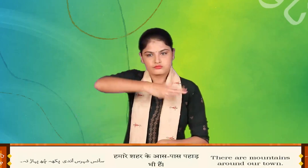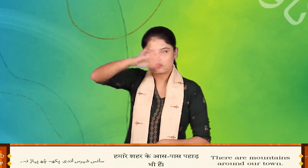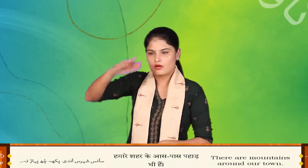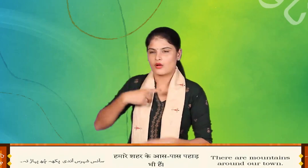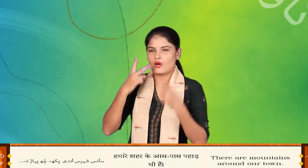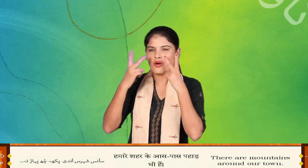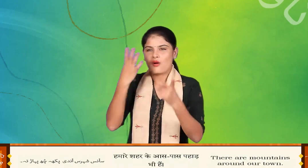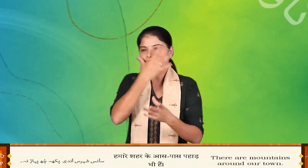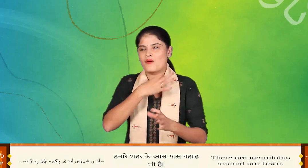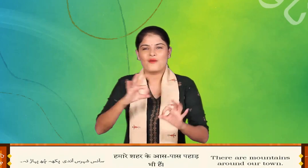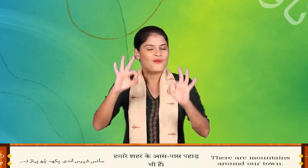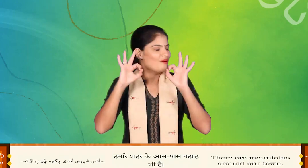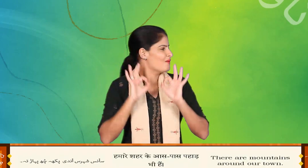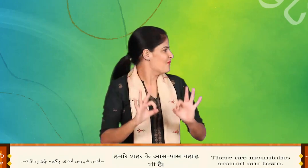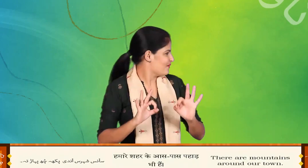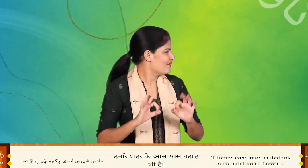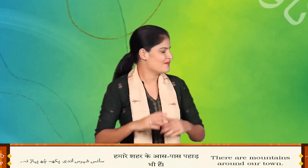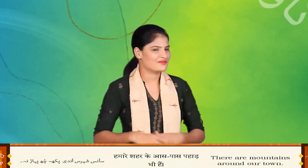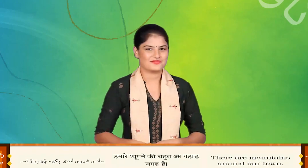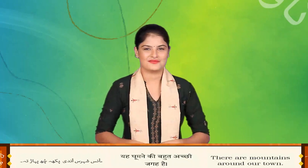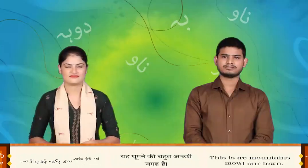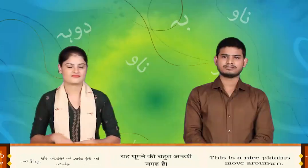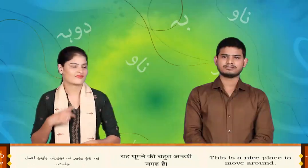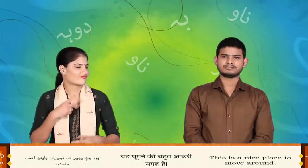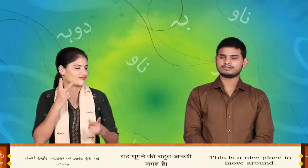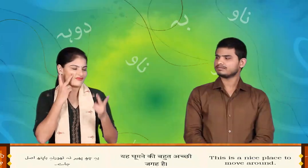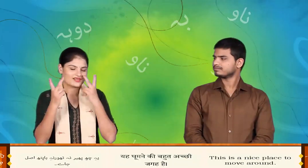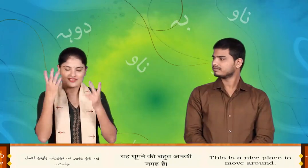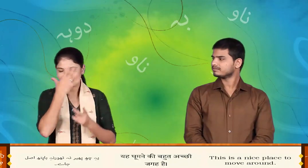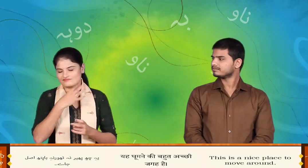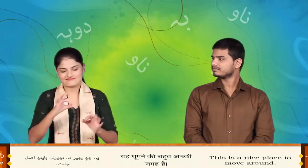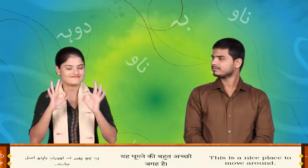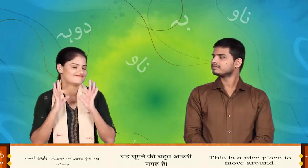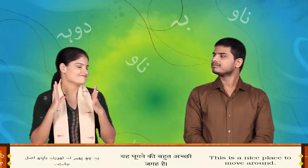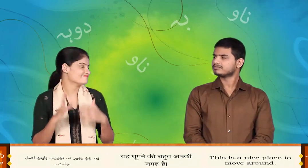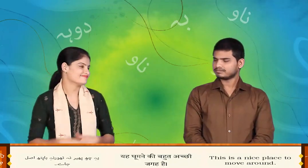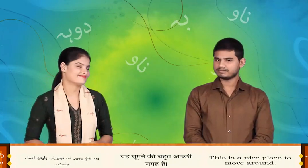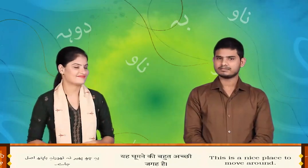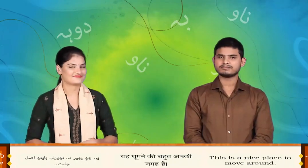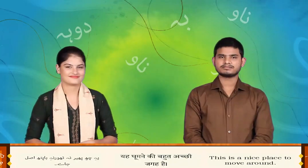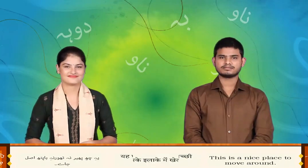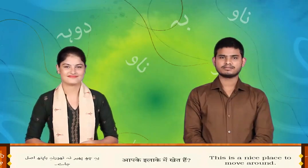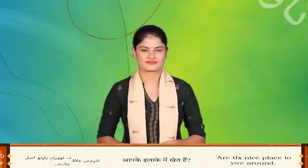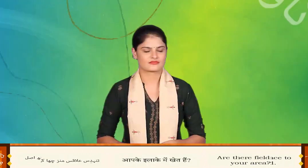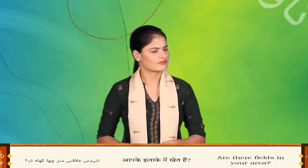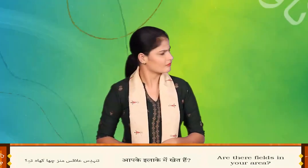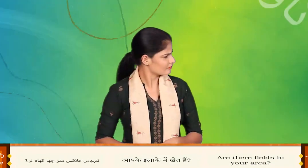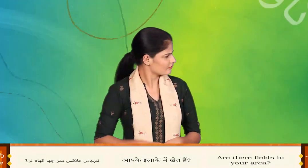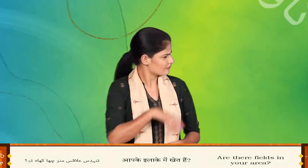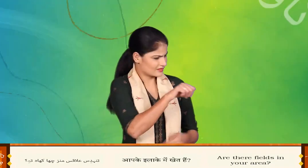शहर इस अंदे पक छे पाहार ते ये छे फेर न थोरने बापत असल जाए तून्दे